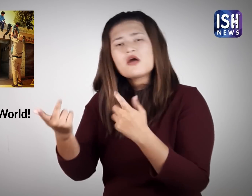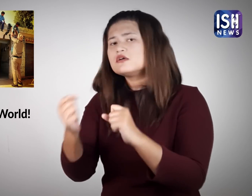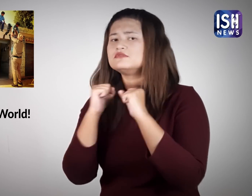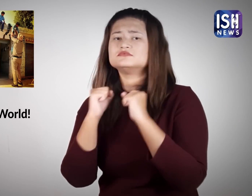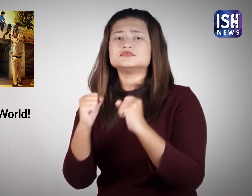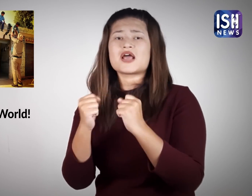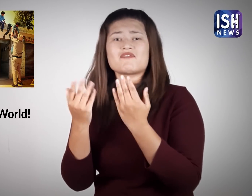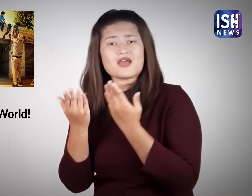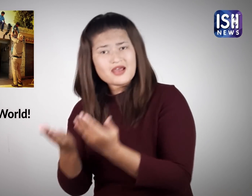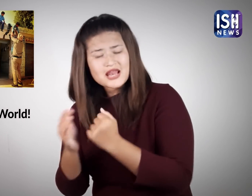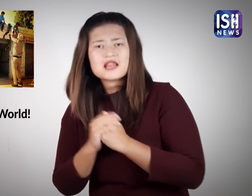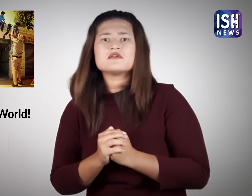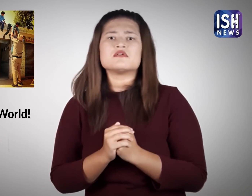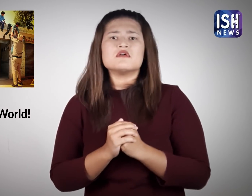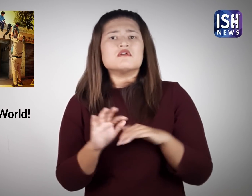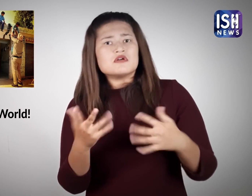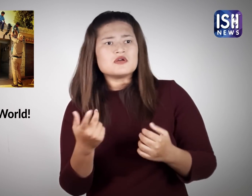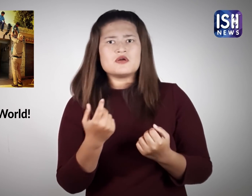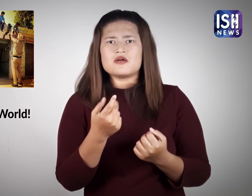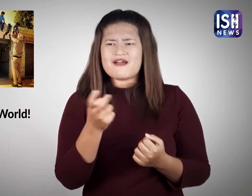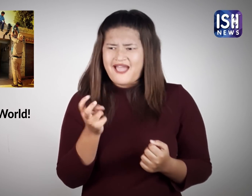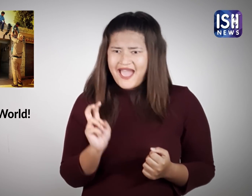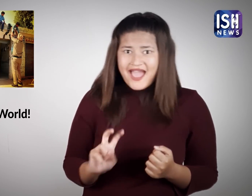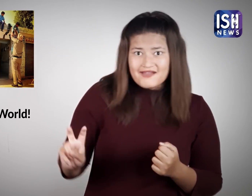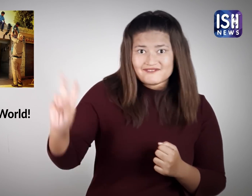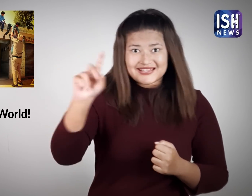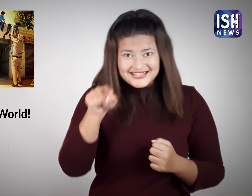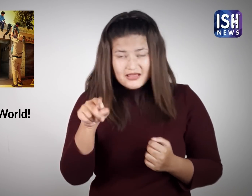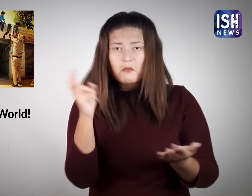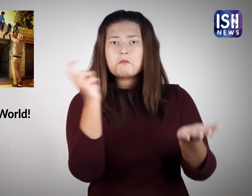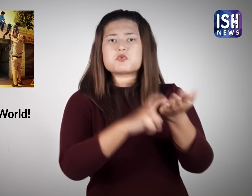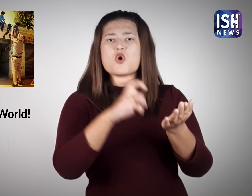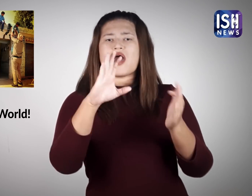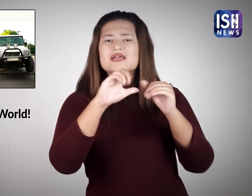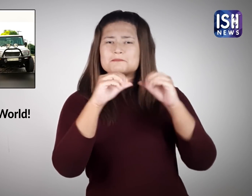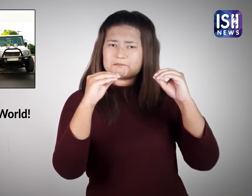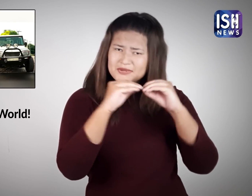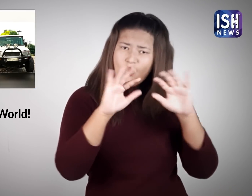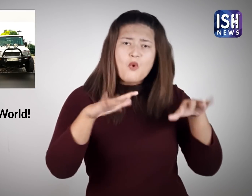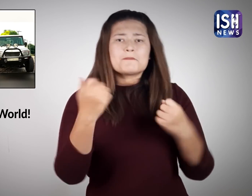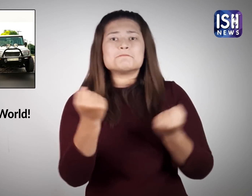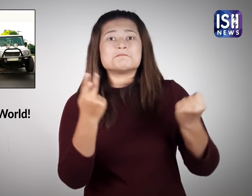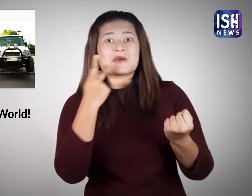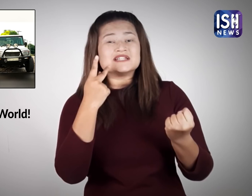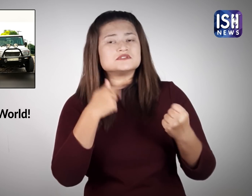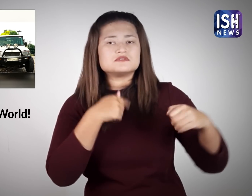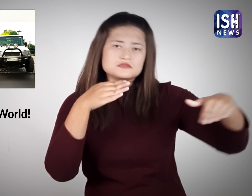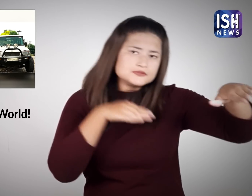नहीं खरीद पा रहा हूँ मैं स्थानिय बस या टैक्सी नहीं ले सकता क्योंकि वे बहुत छोटे होते है